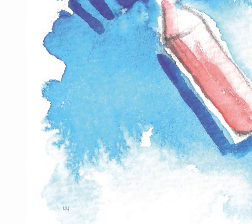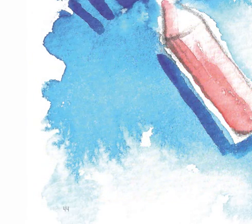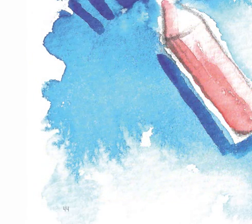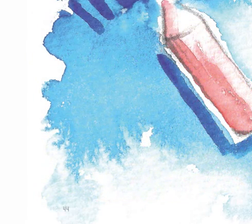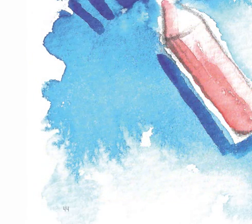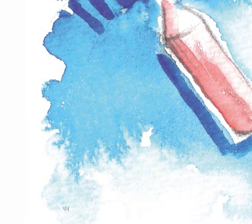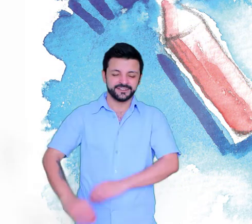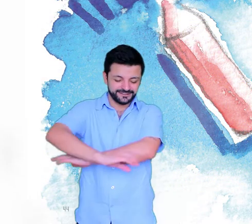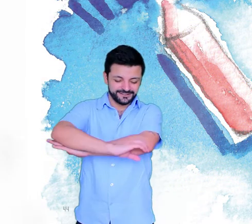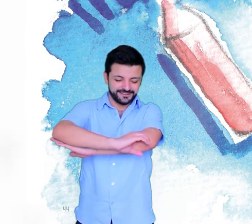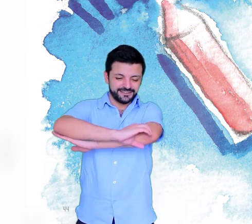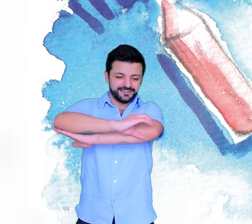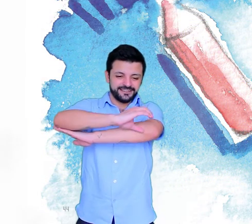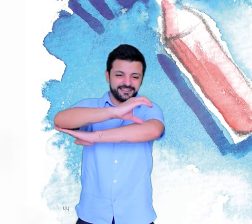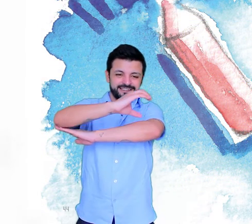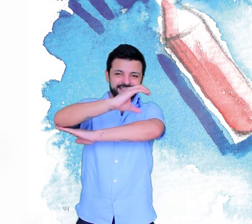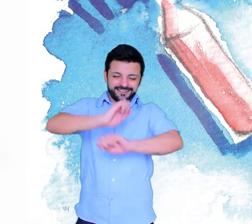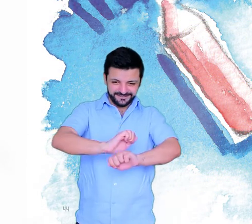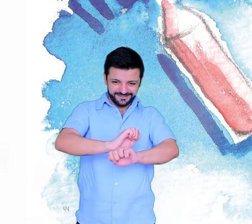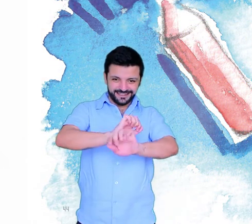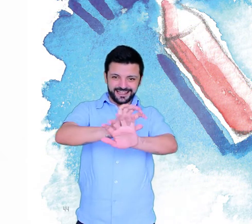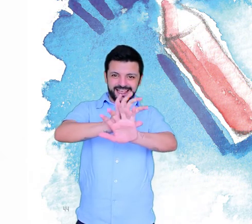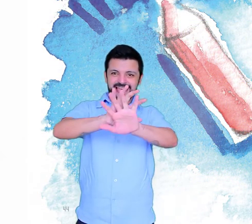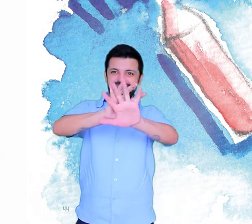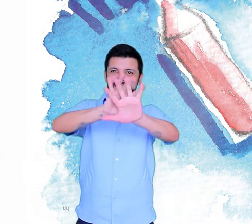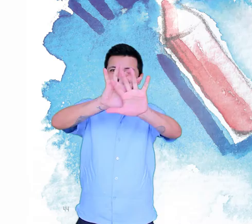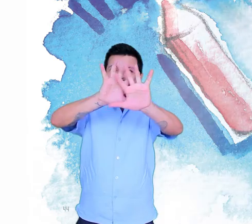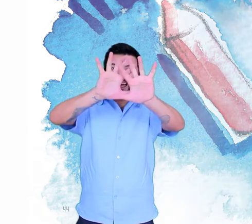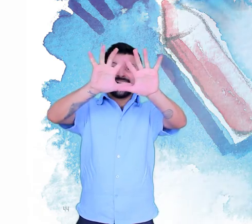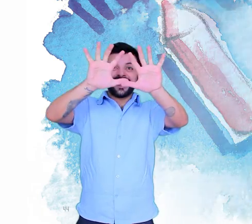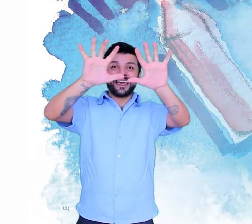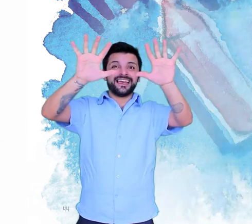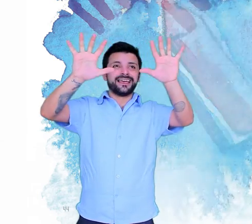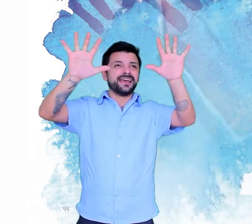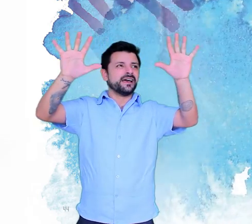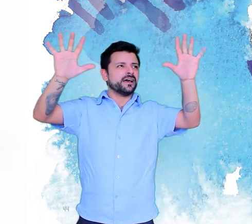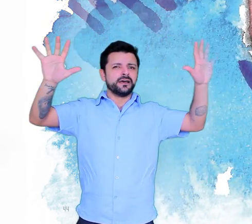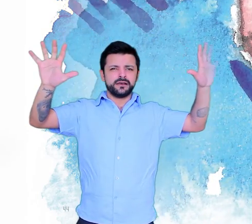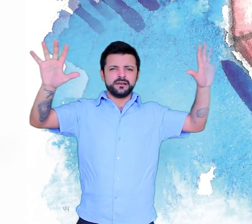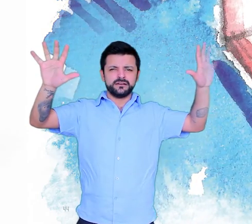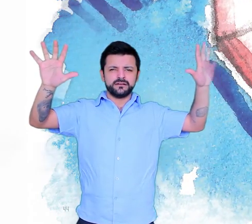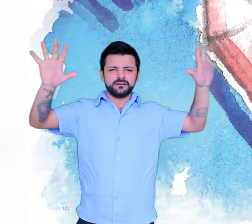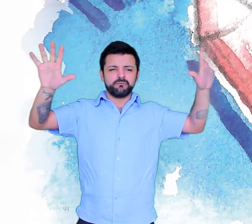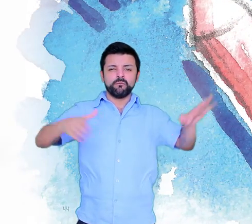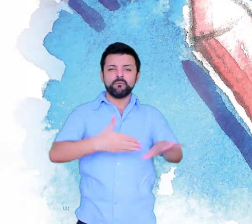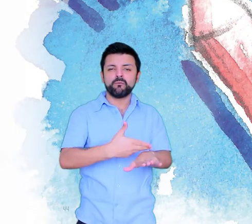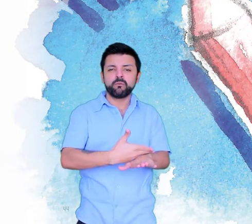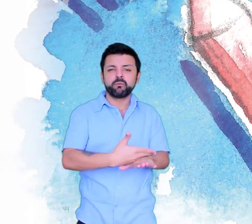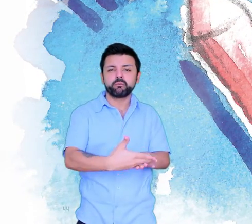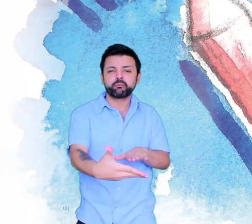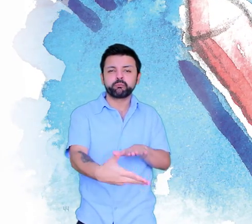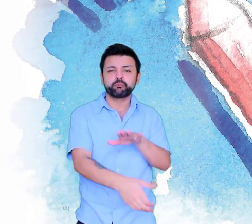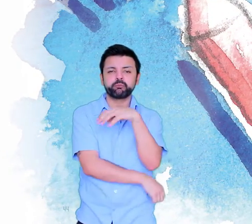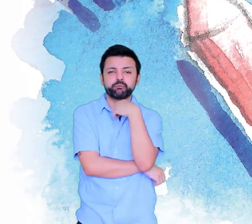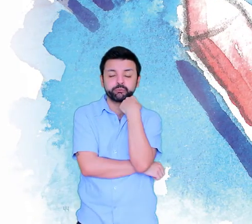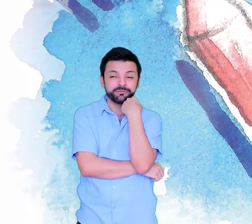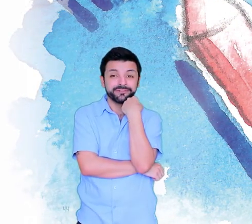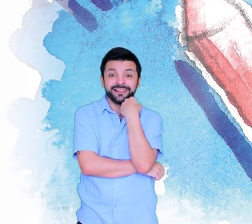Dias claros Esses dias claros não passaremos em branco Passaremos colorido